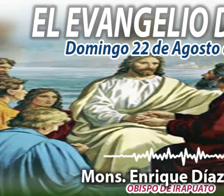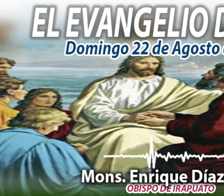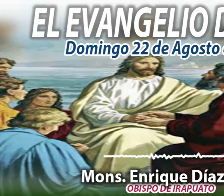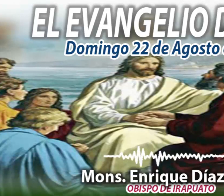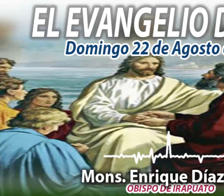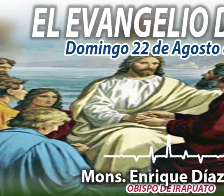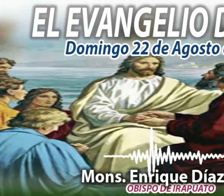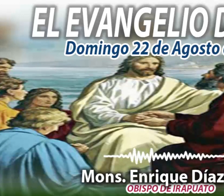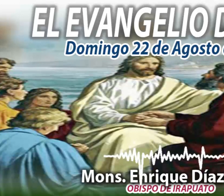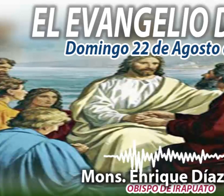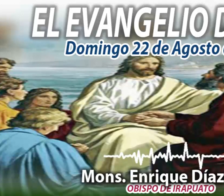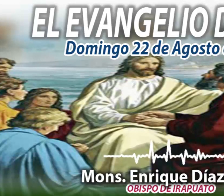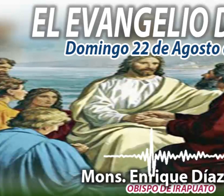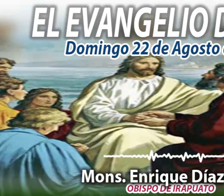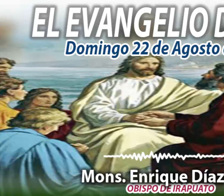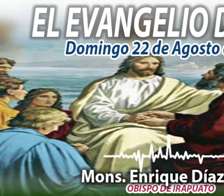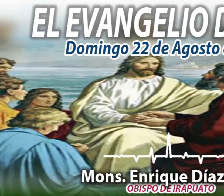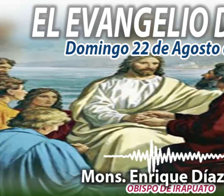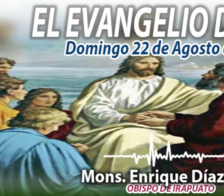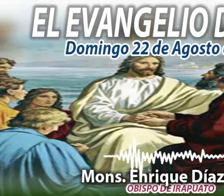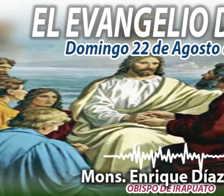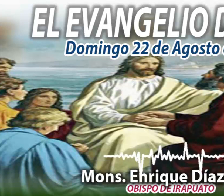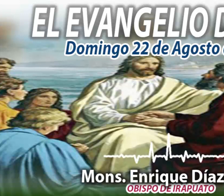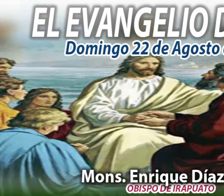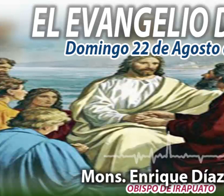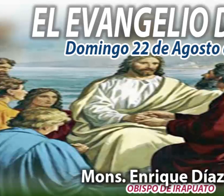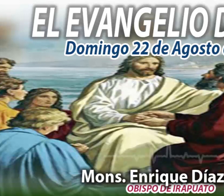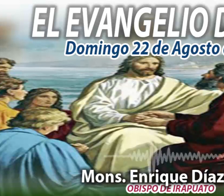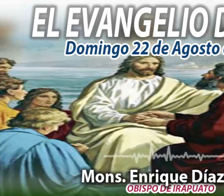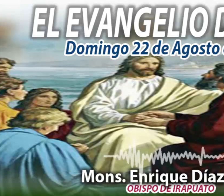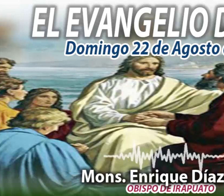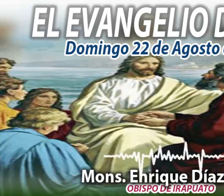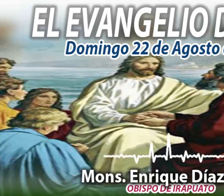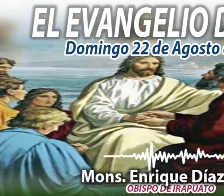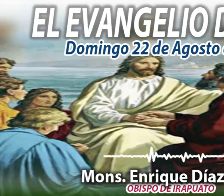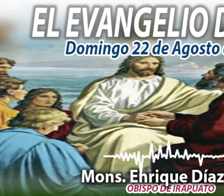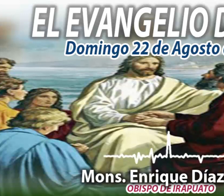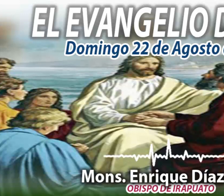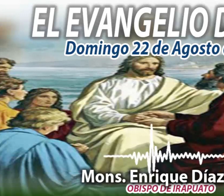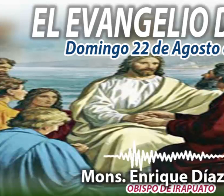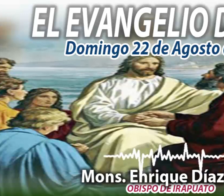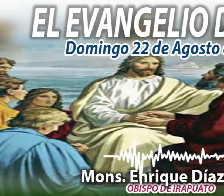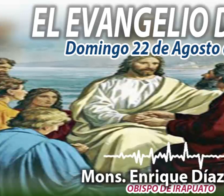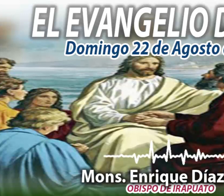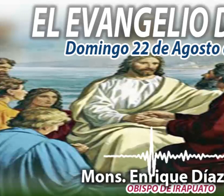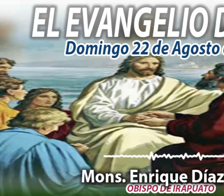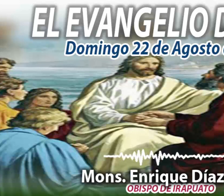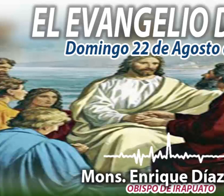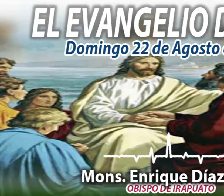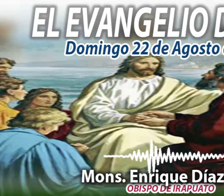Dispuso Dios en su sabiduría, revelarse a sí mismo y dar a conocer el misterio de su voluntad.